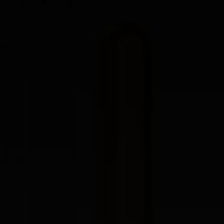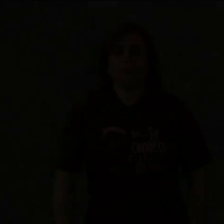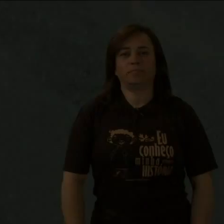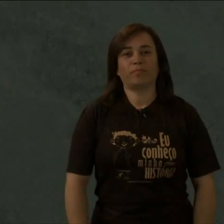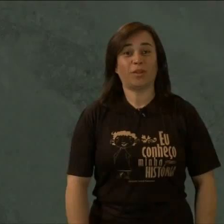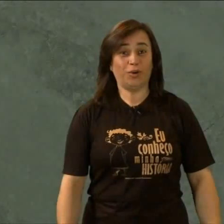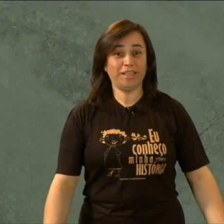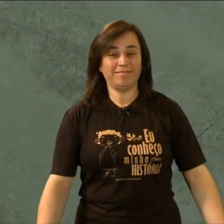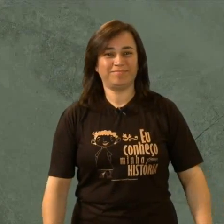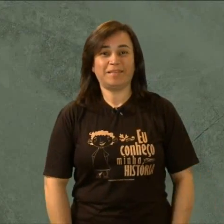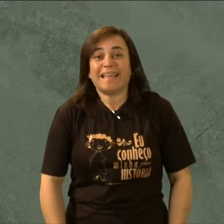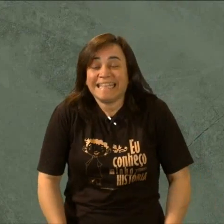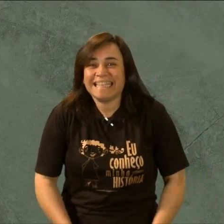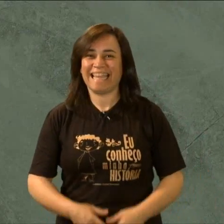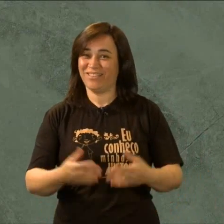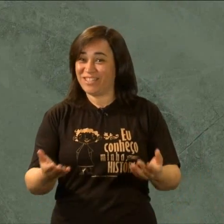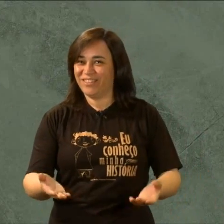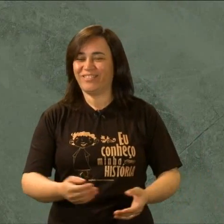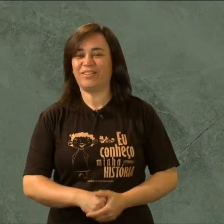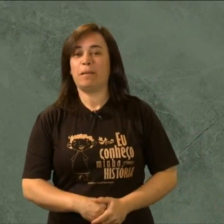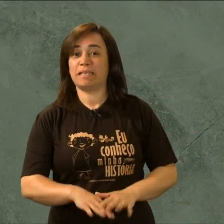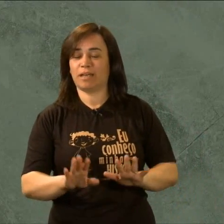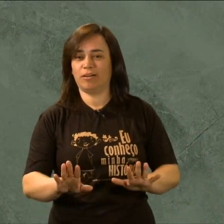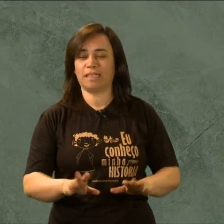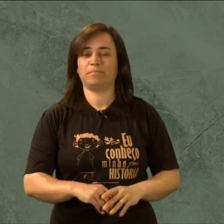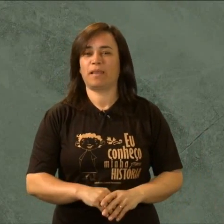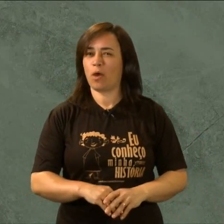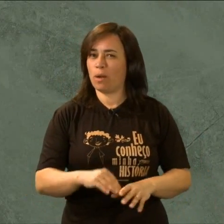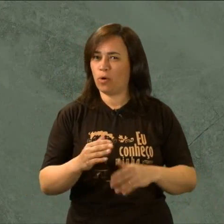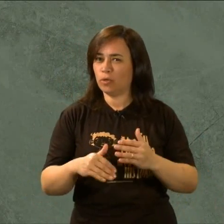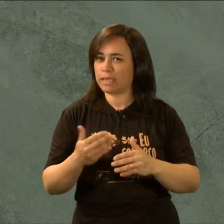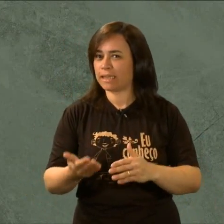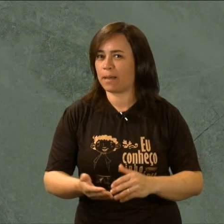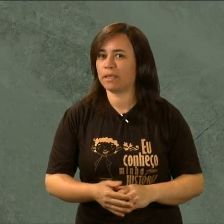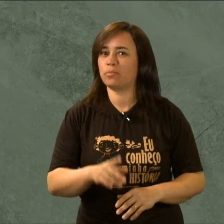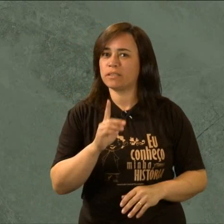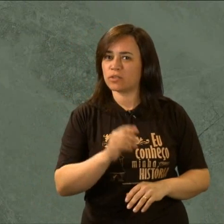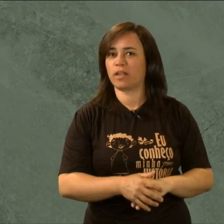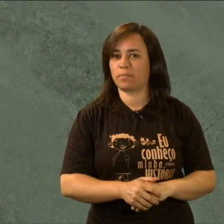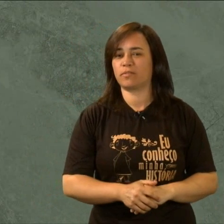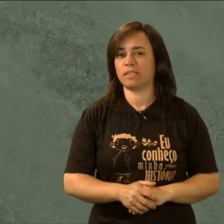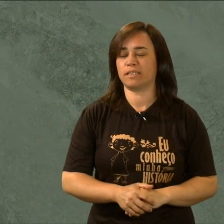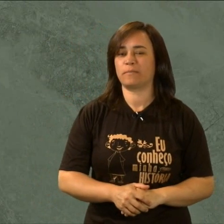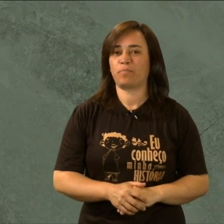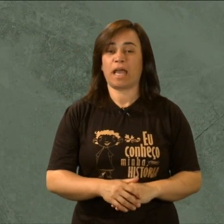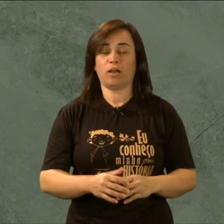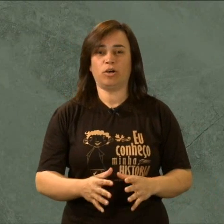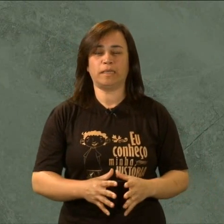Oi? Eu de novo. Mas agora é uma outra etapa que eu preciso falar para vocês. Agora